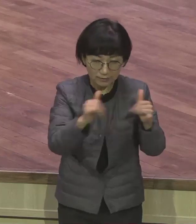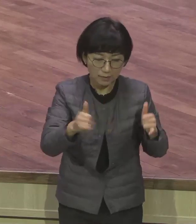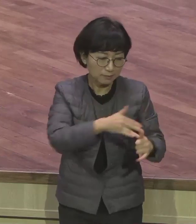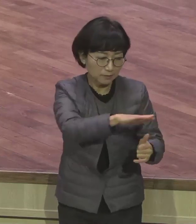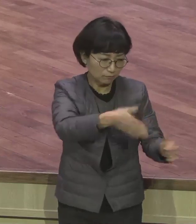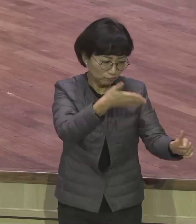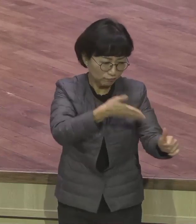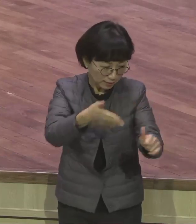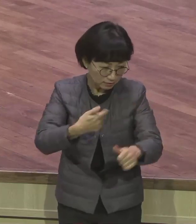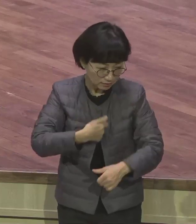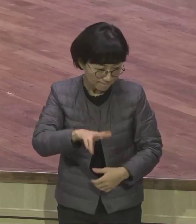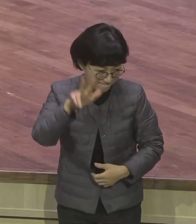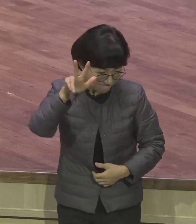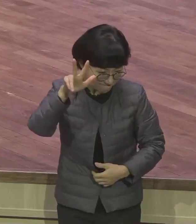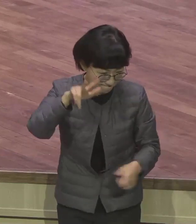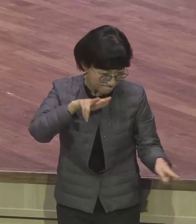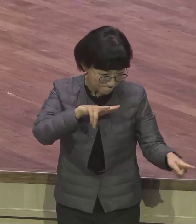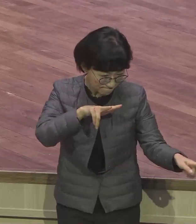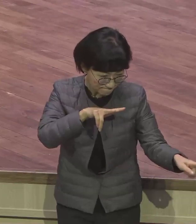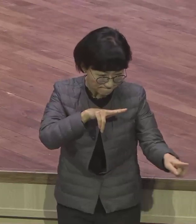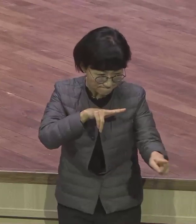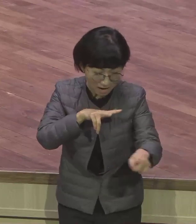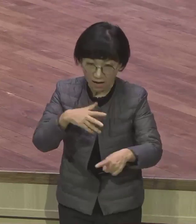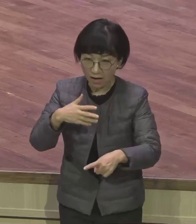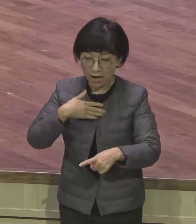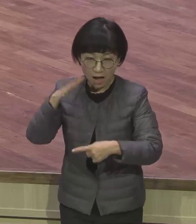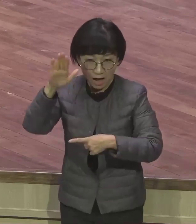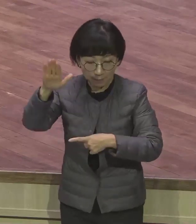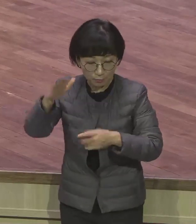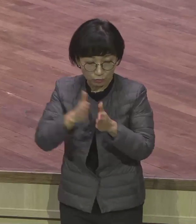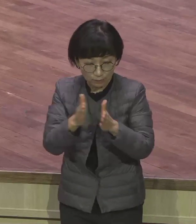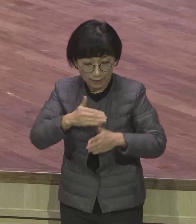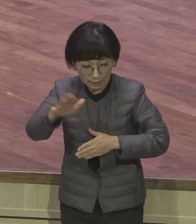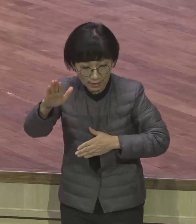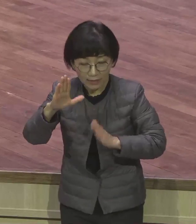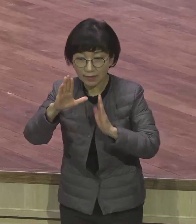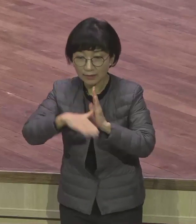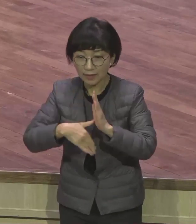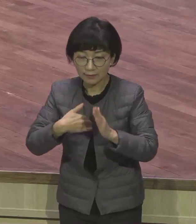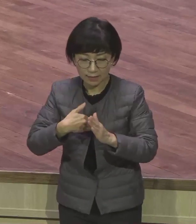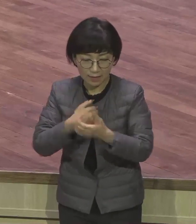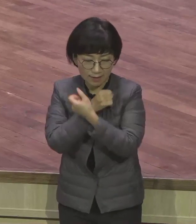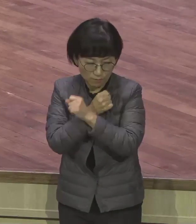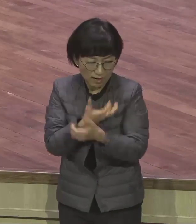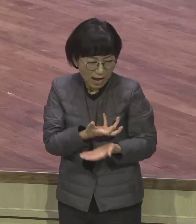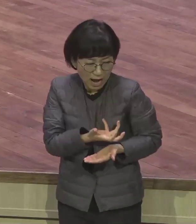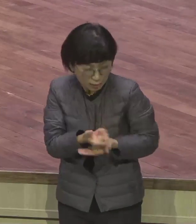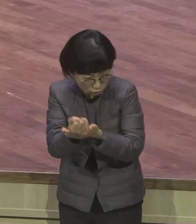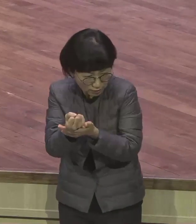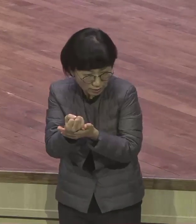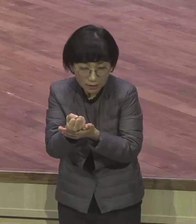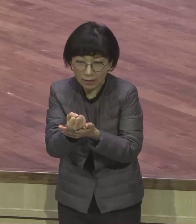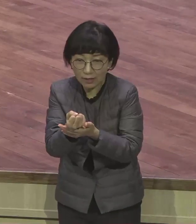명세시키고 반드시 성시된다는 거예요 놀랍지요 이 400년 전이에요 400년 전